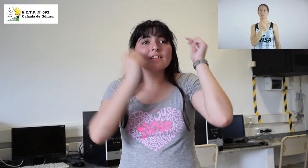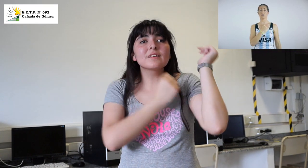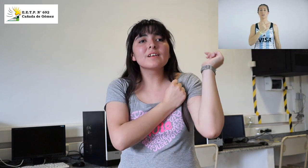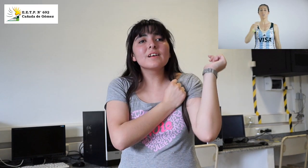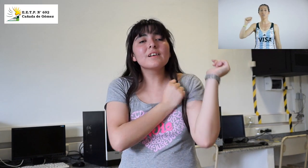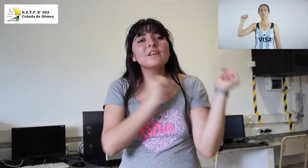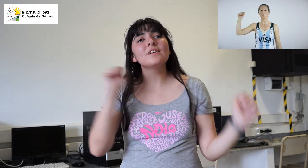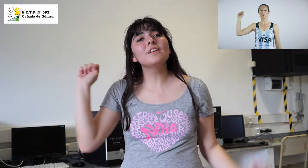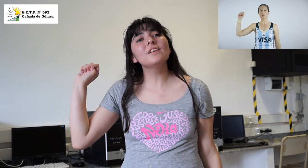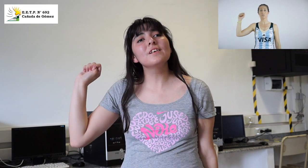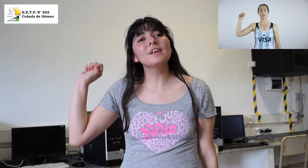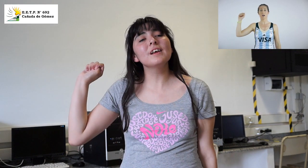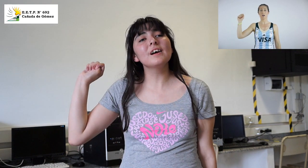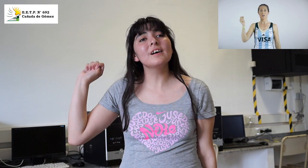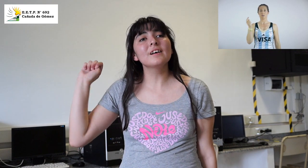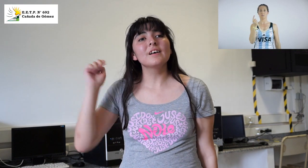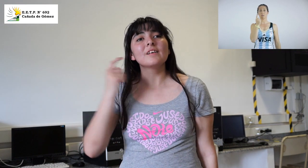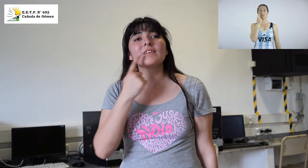del mundo argentino.